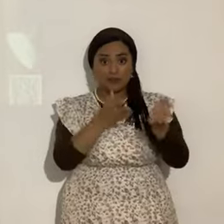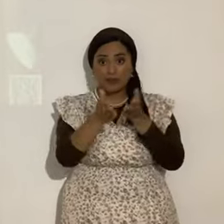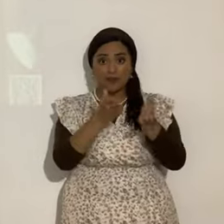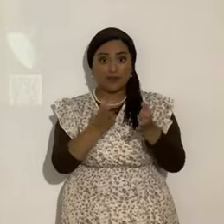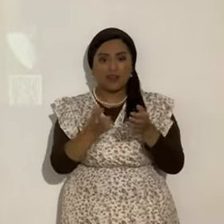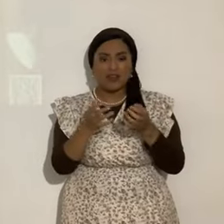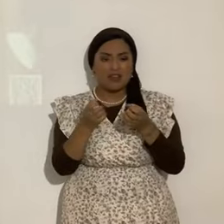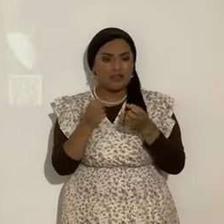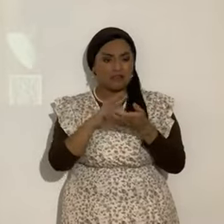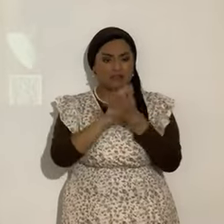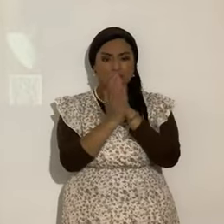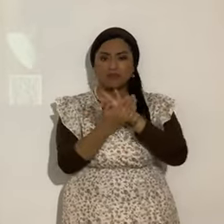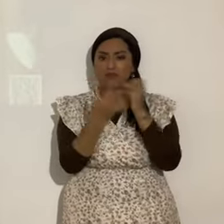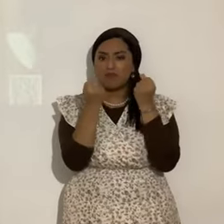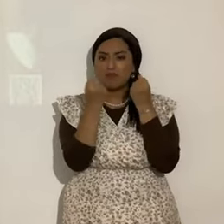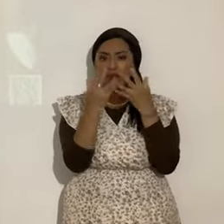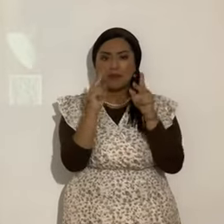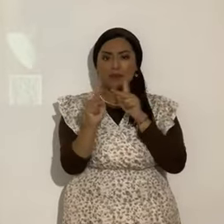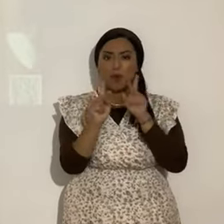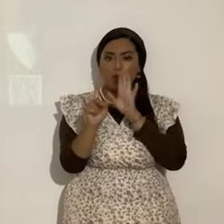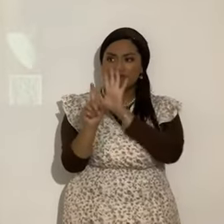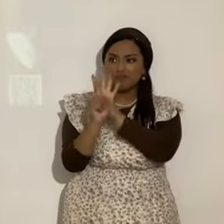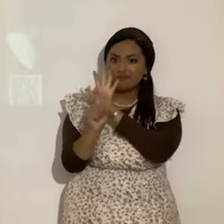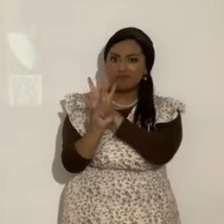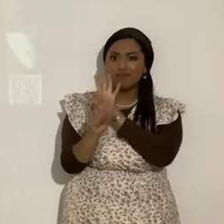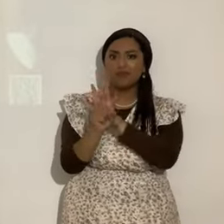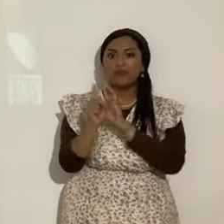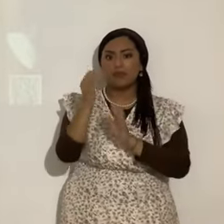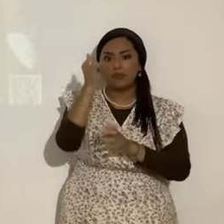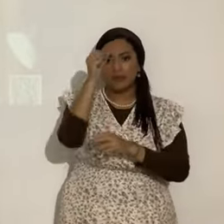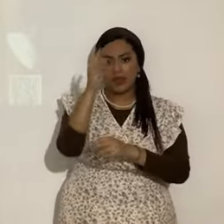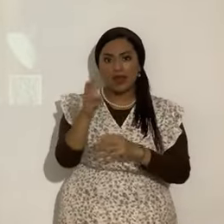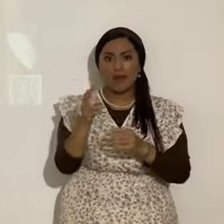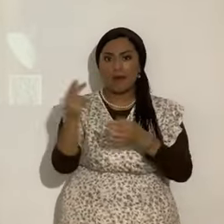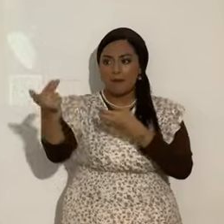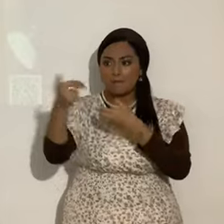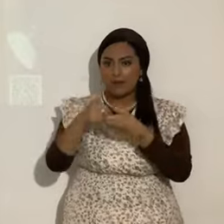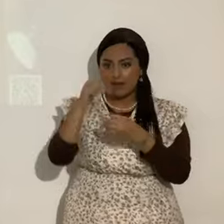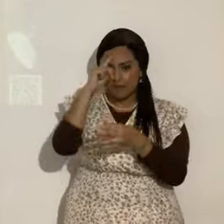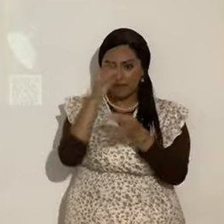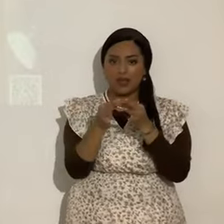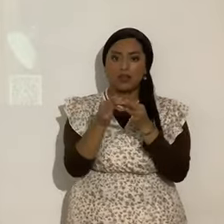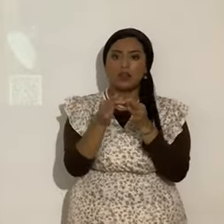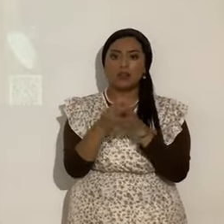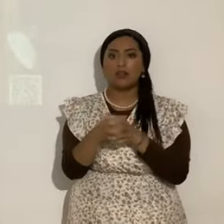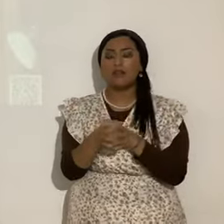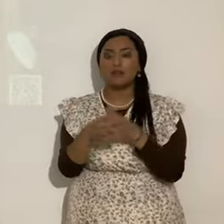gente. A la fe en él. A la fe en él. Ahora vamos a ir. Por favor.